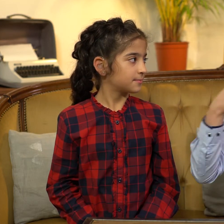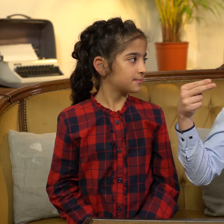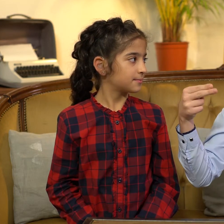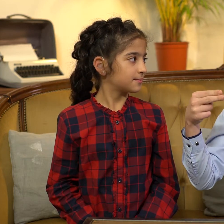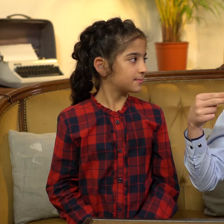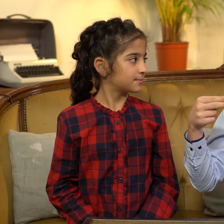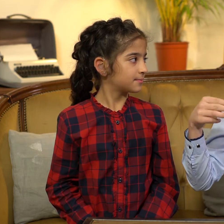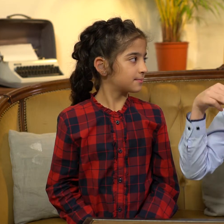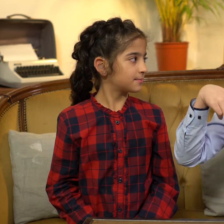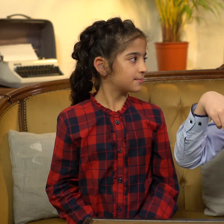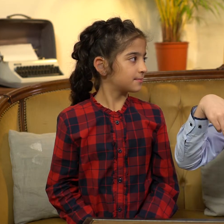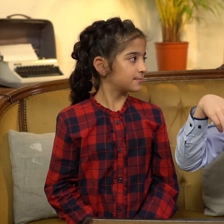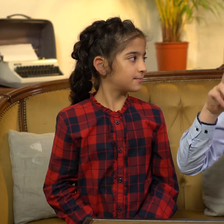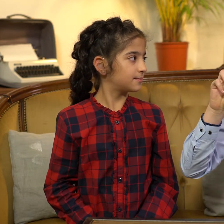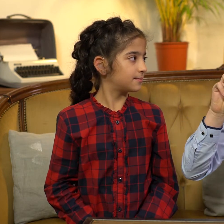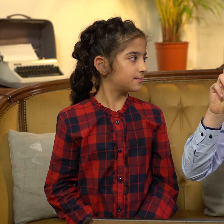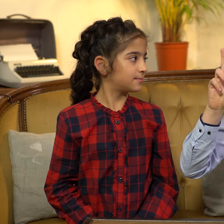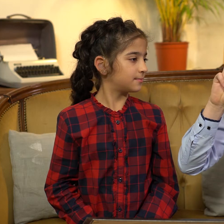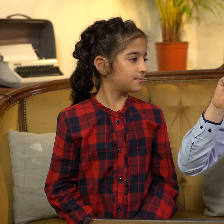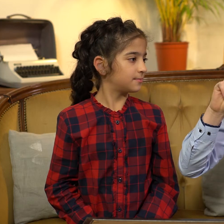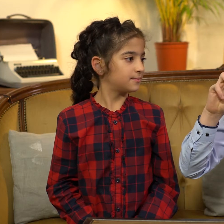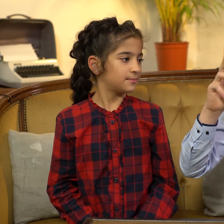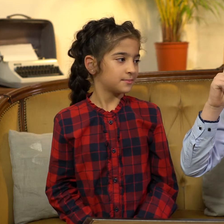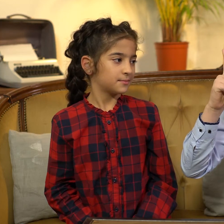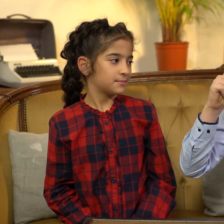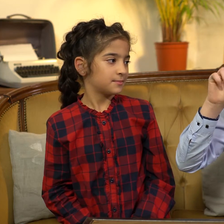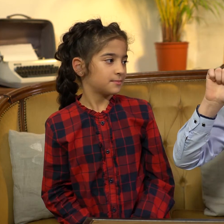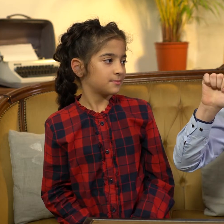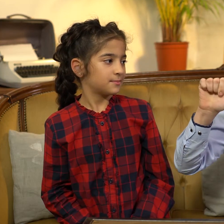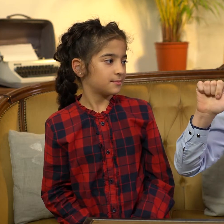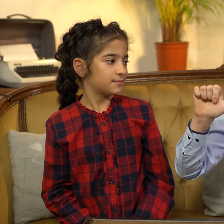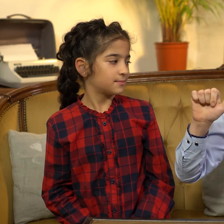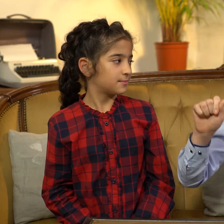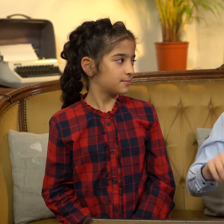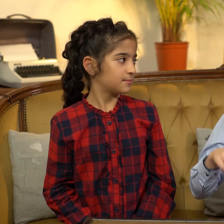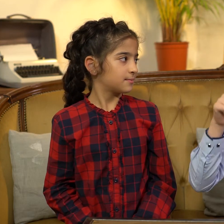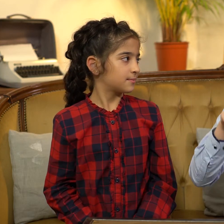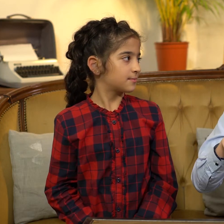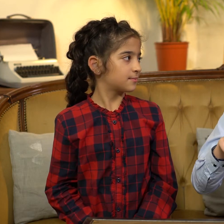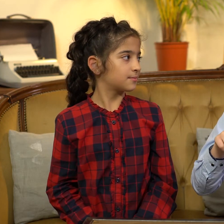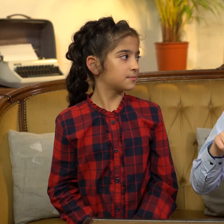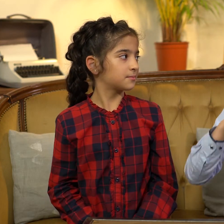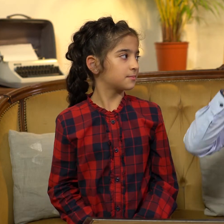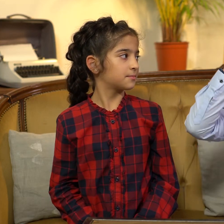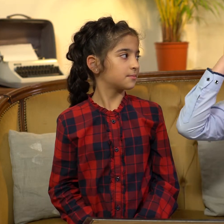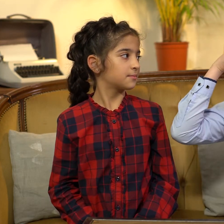black